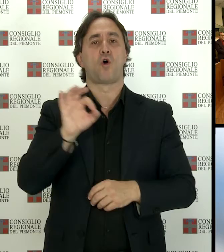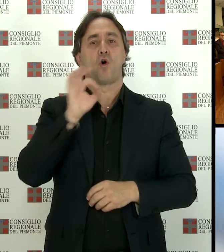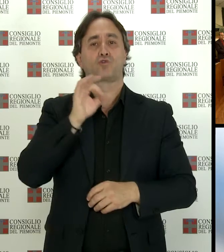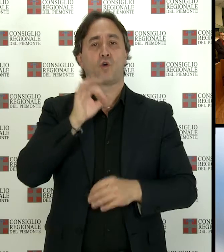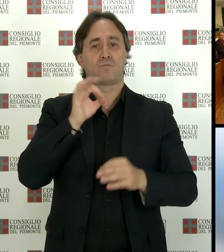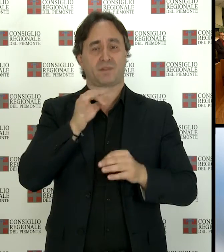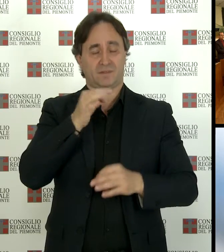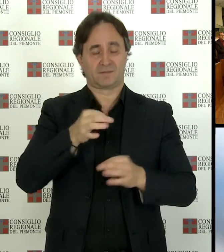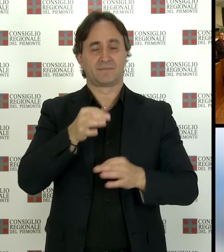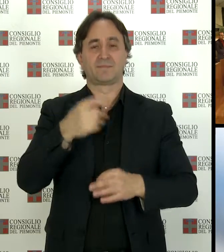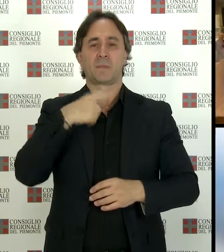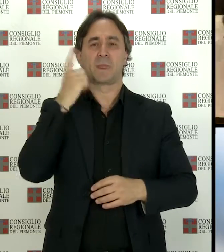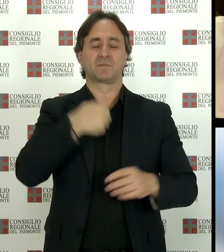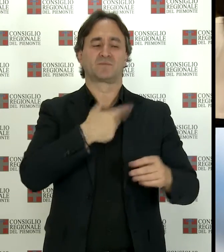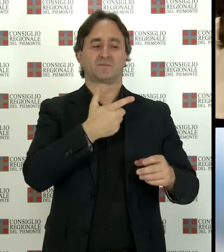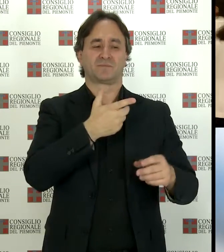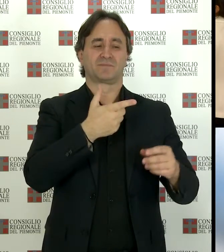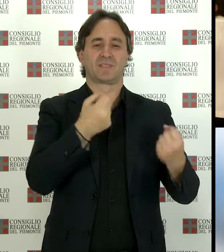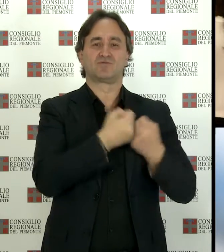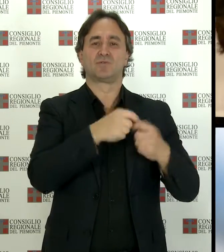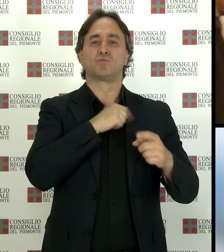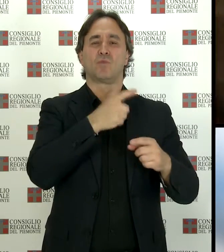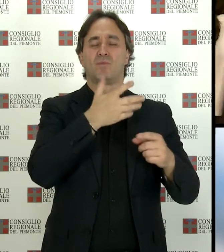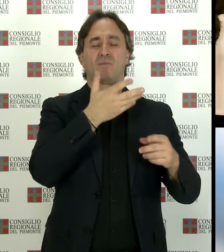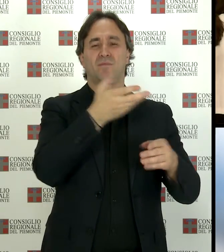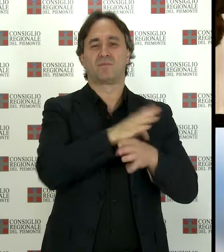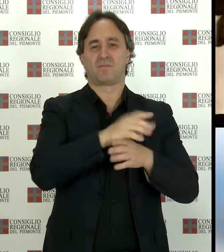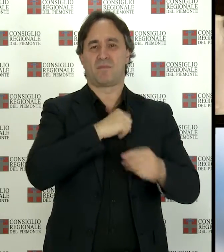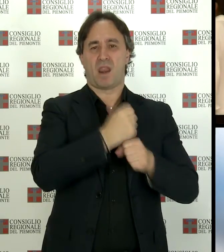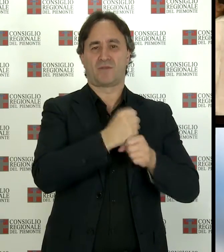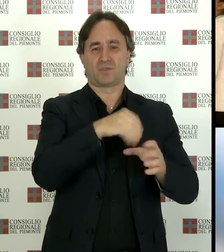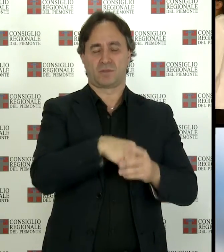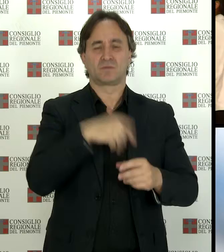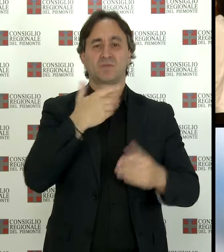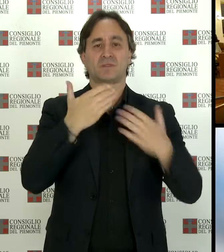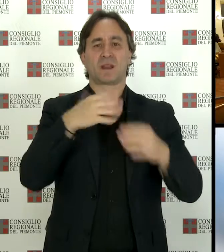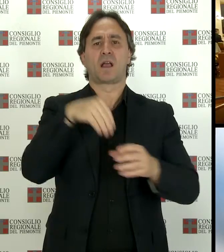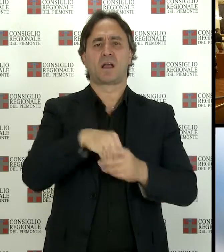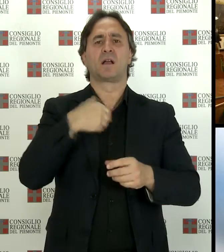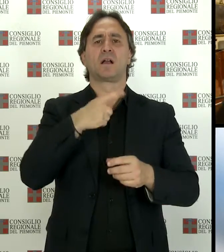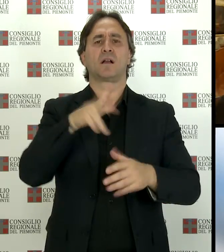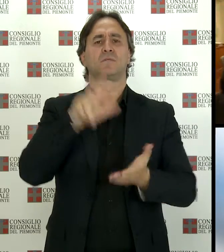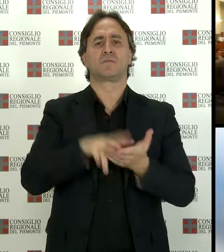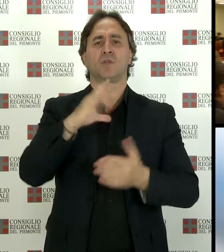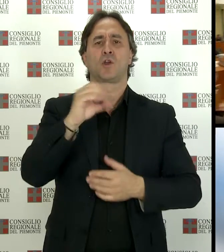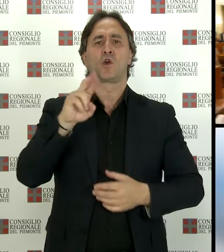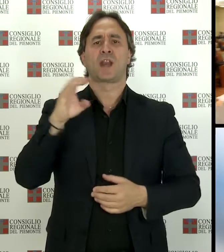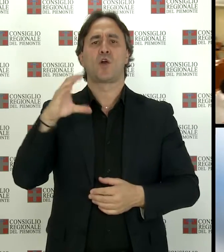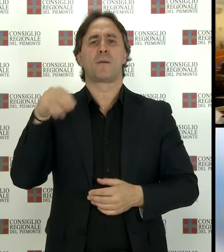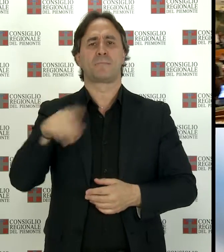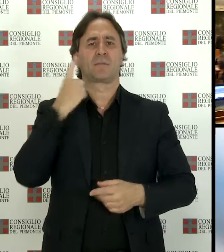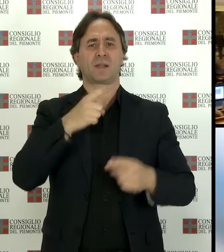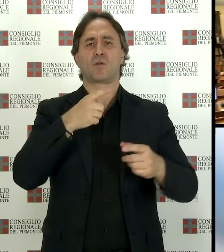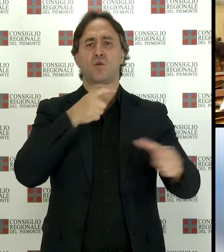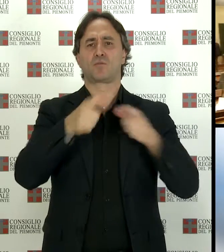vittime degli incidenti sul lavoro. L'Assemblea ha poi nominato i tre componenti del Corecom, Comitato regionale per le comunicazioni, ed